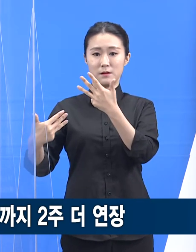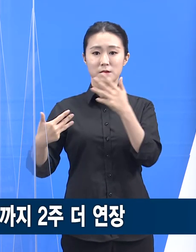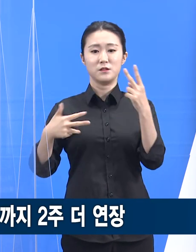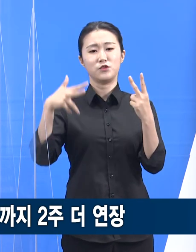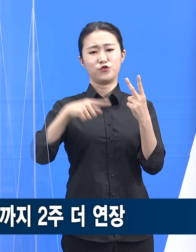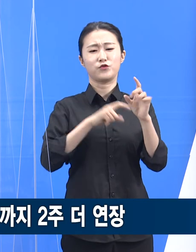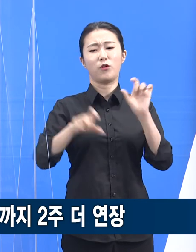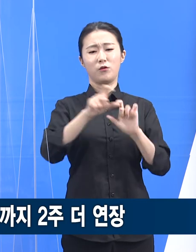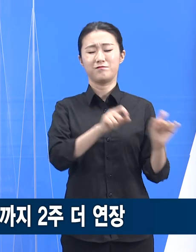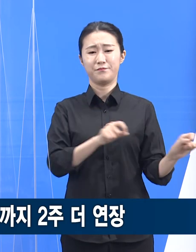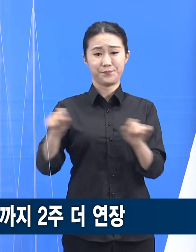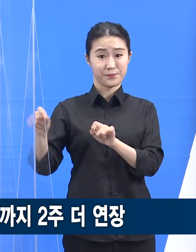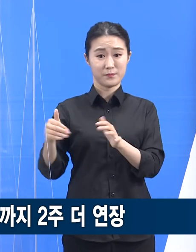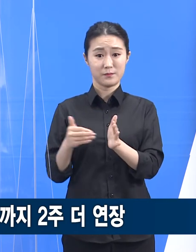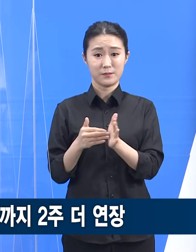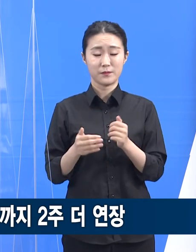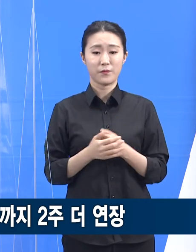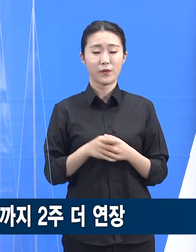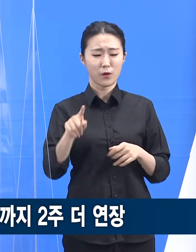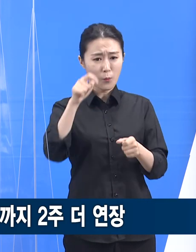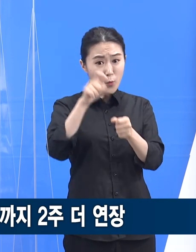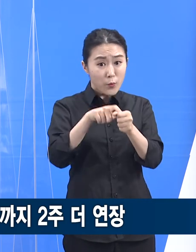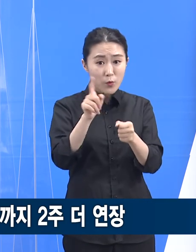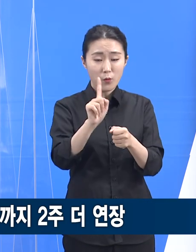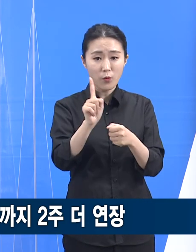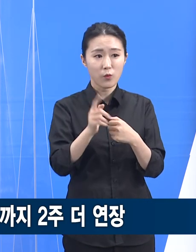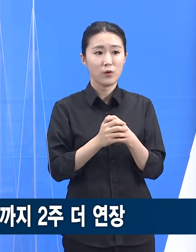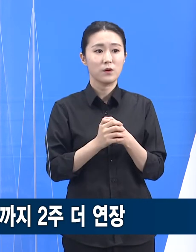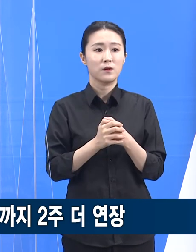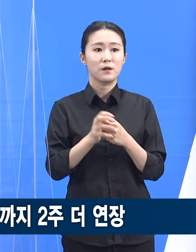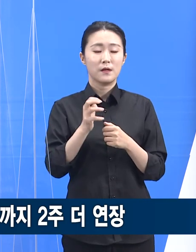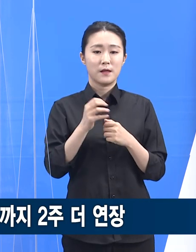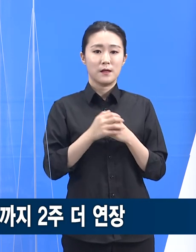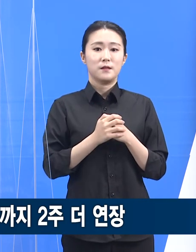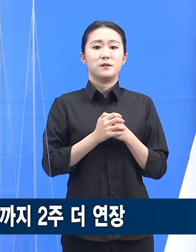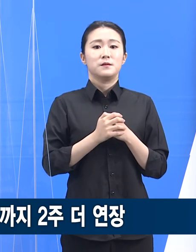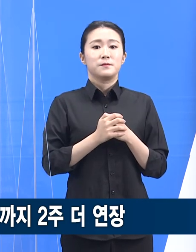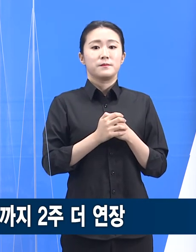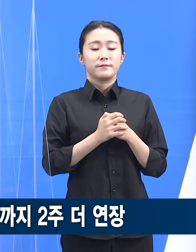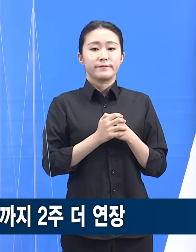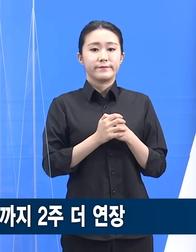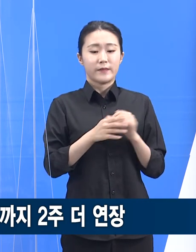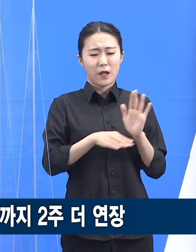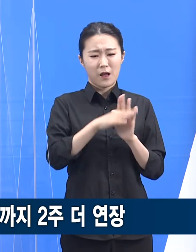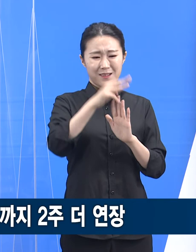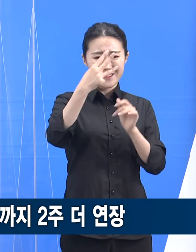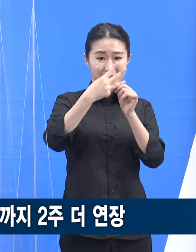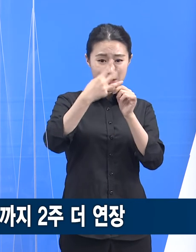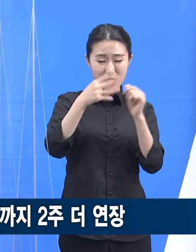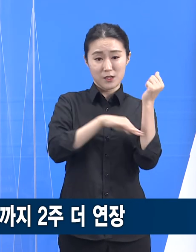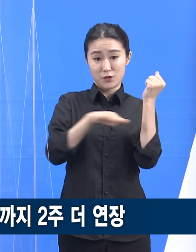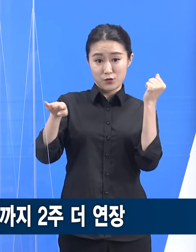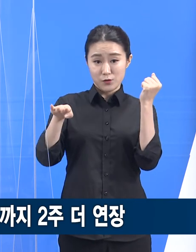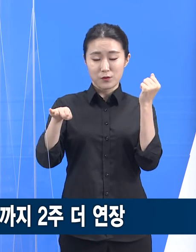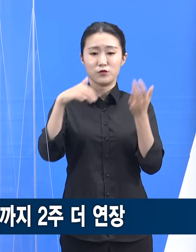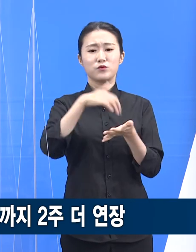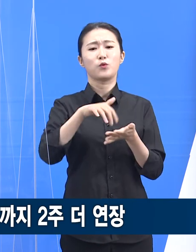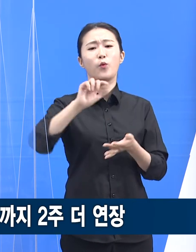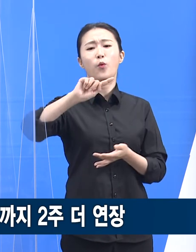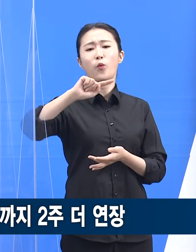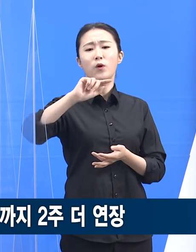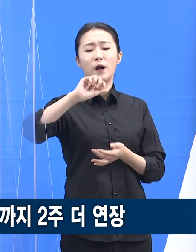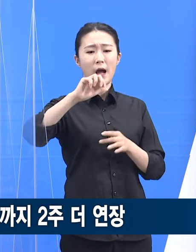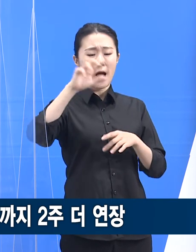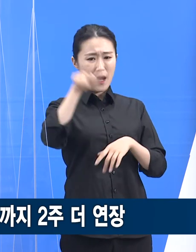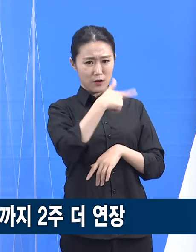감소세로 반전시키고 수도권 1평균 확진자를 3단계 기준인 500명에서 1000명 미만으로 안정화시키는 것입니다.